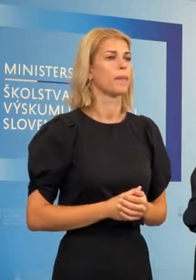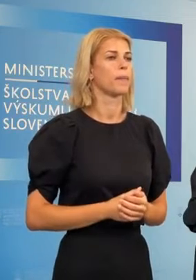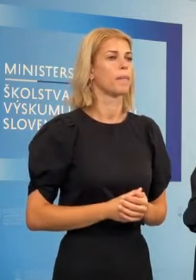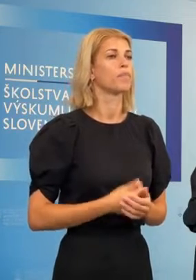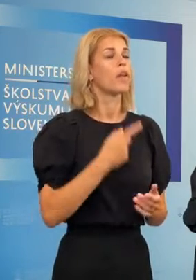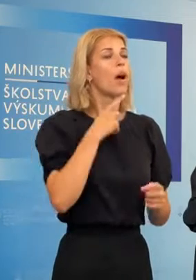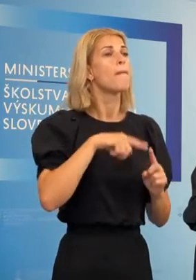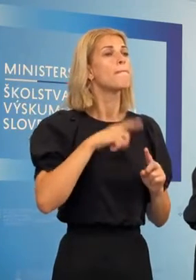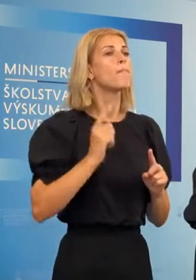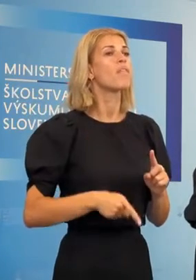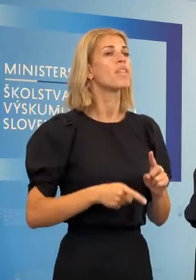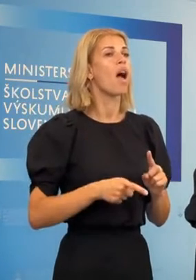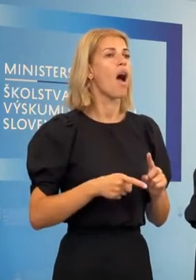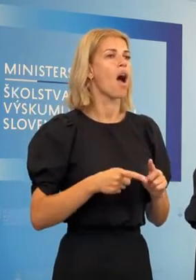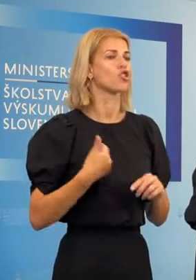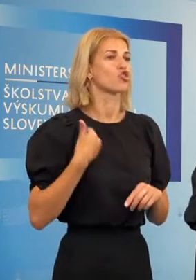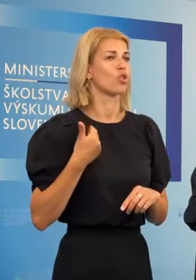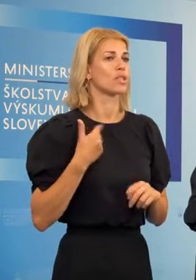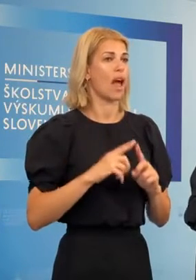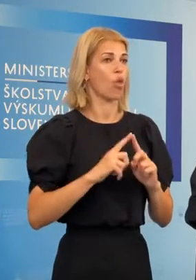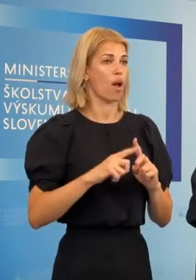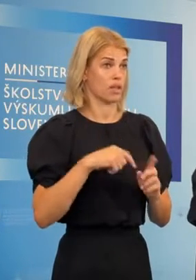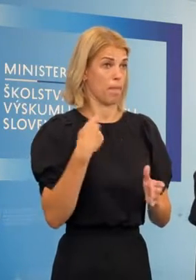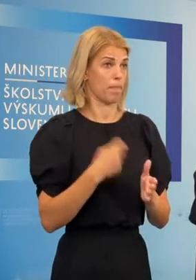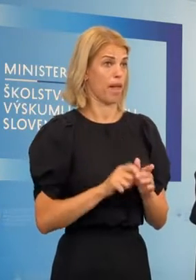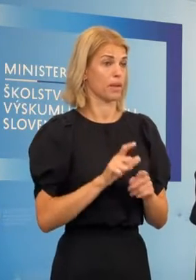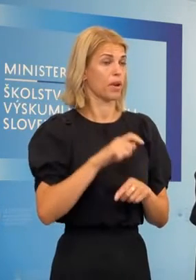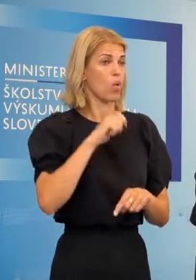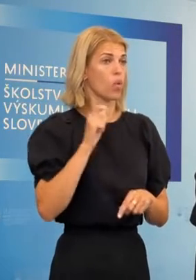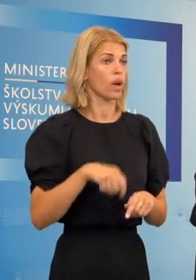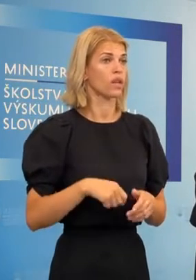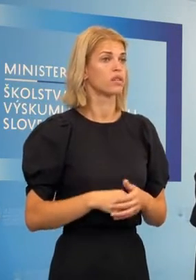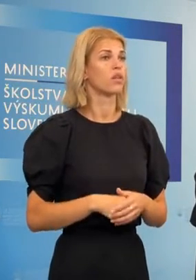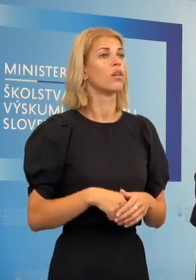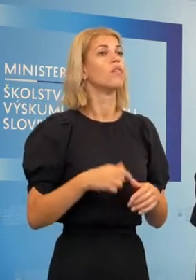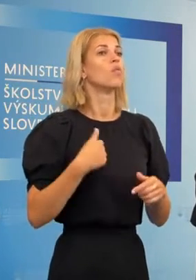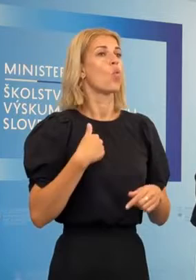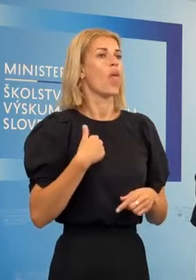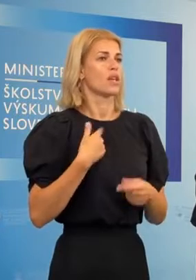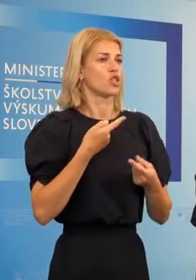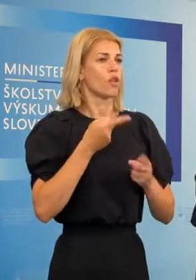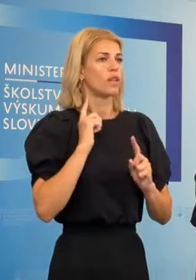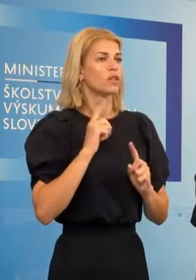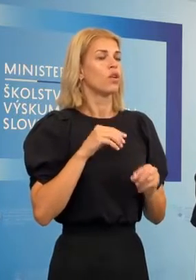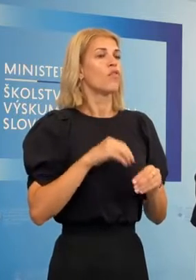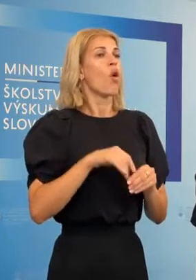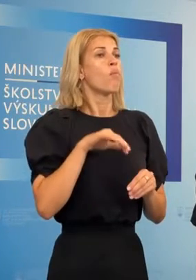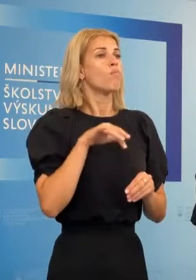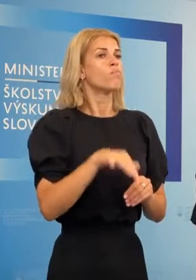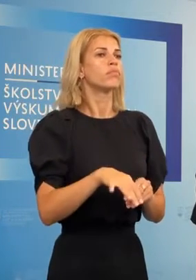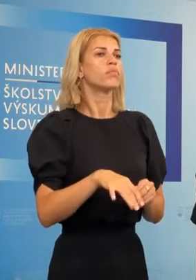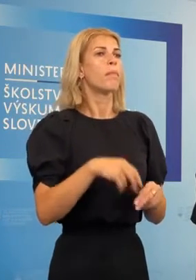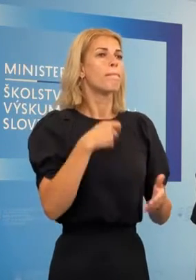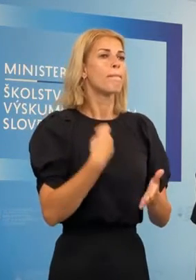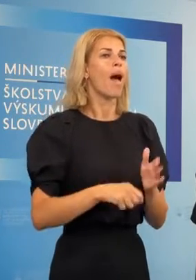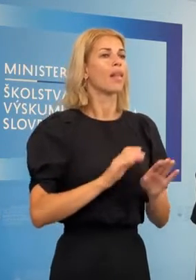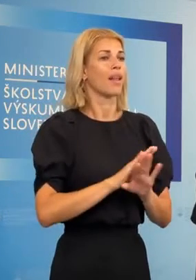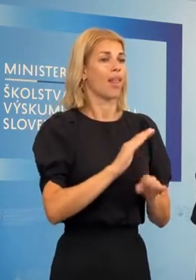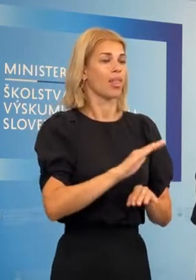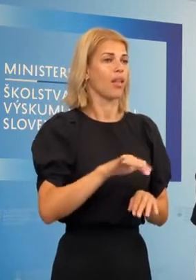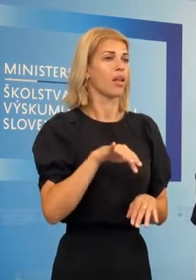povinná dochádzka školská? Povinná školská dochádzka. U nás na Slovensku sa viaža len na deti, ktoré majú na Slovensku trvalý pobyt.